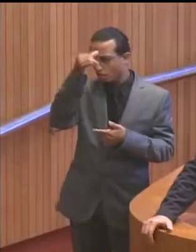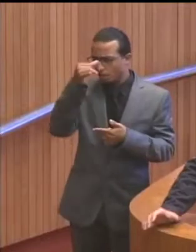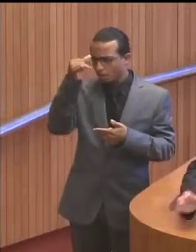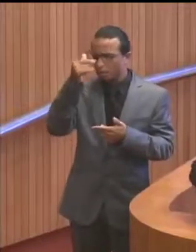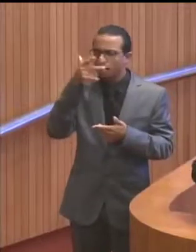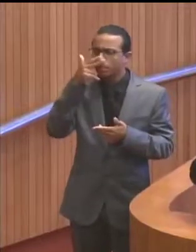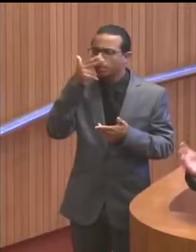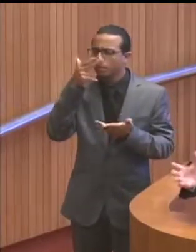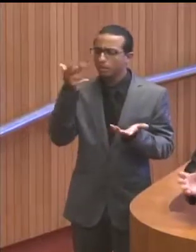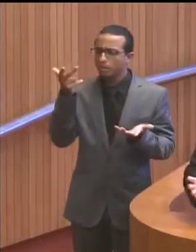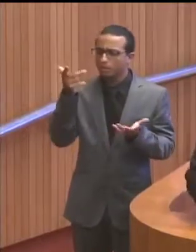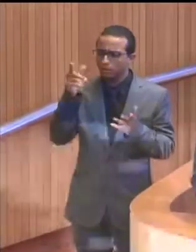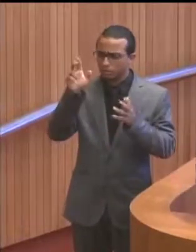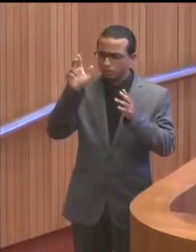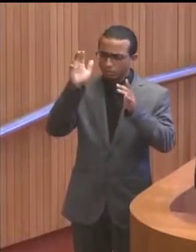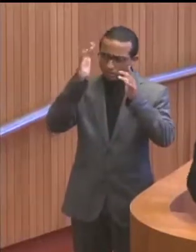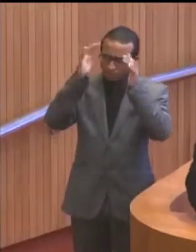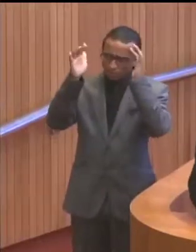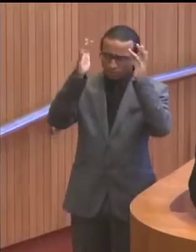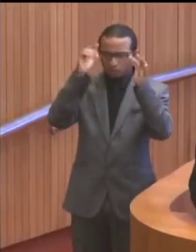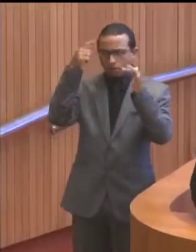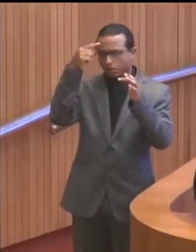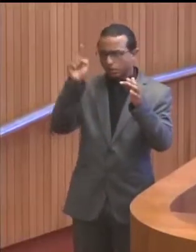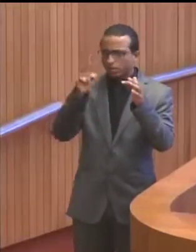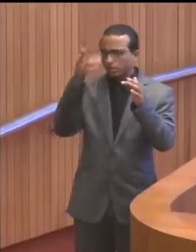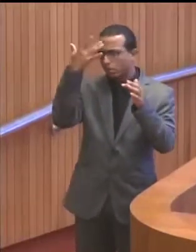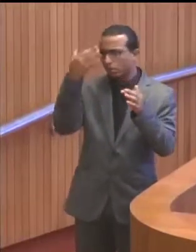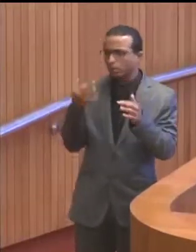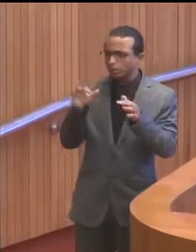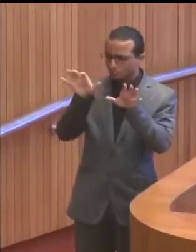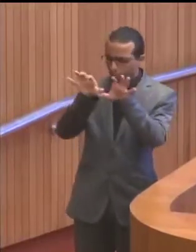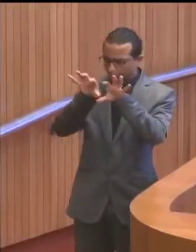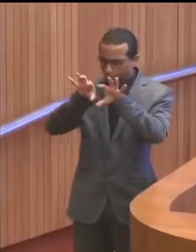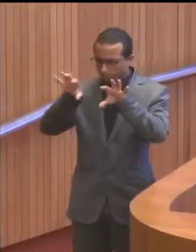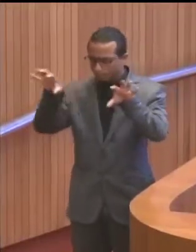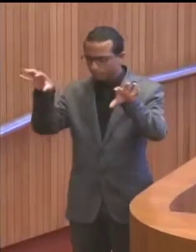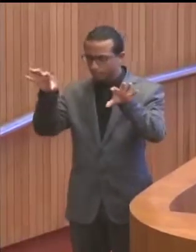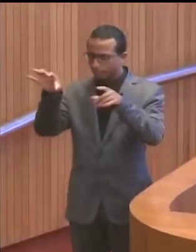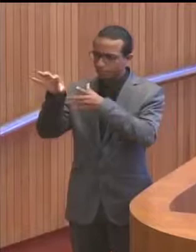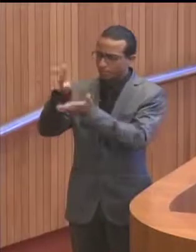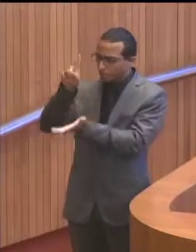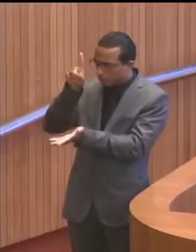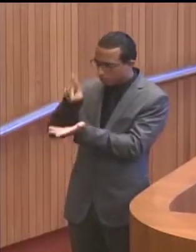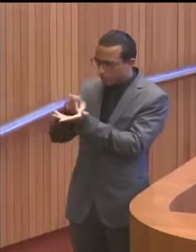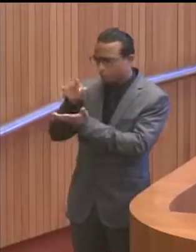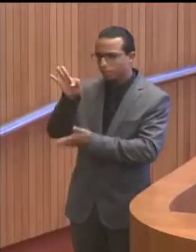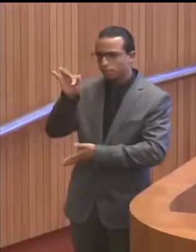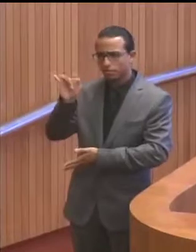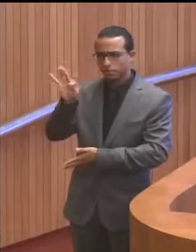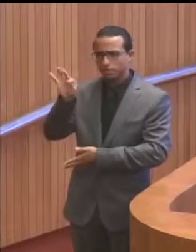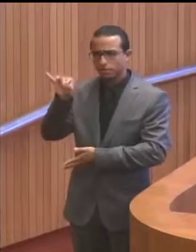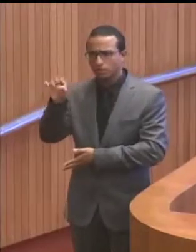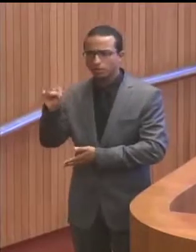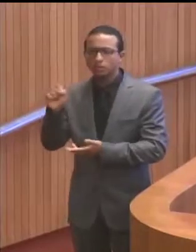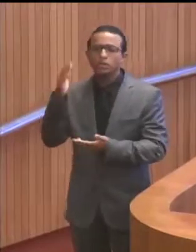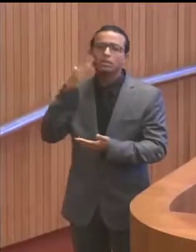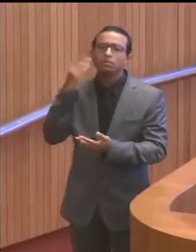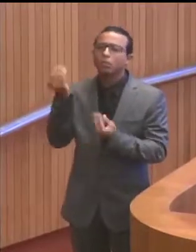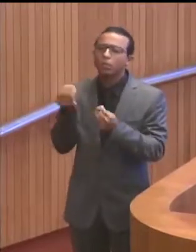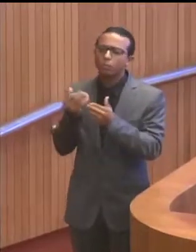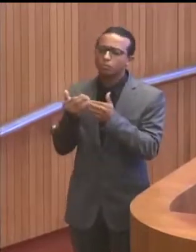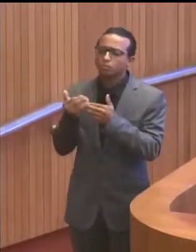sem conseguir compreender ou separar os fatos, sem conseguir fazer projeções